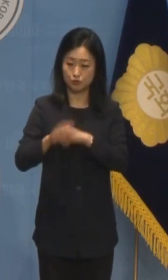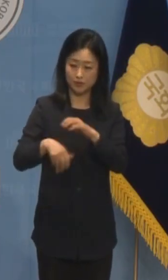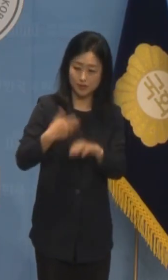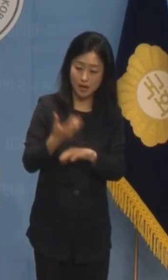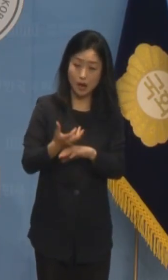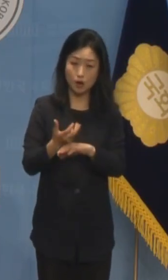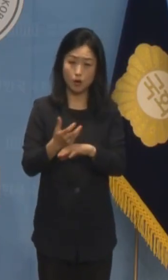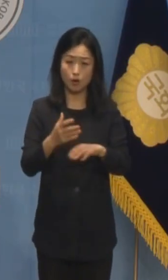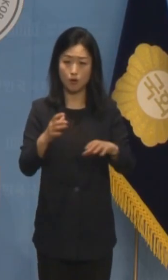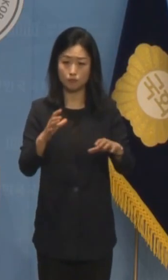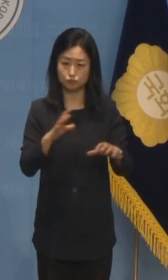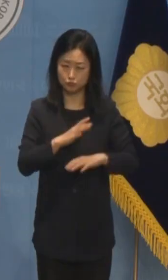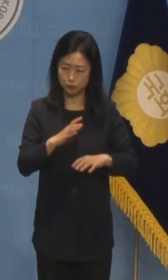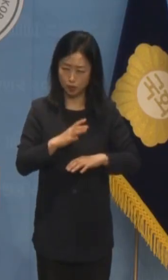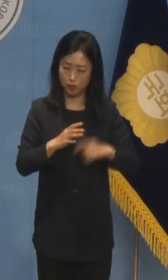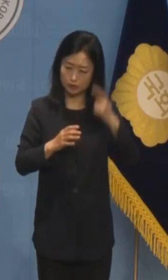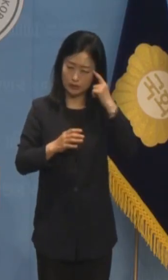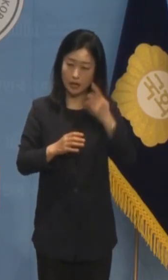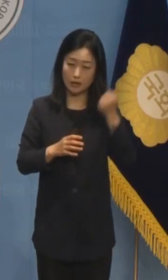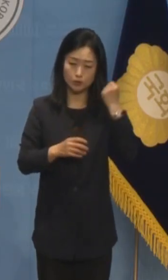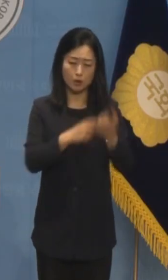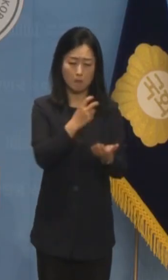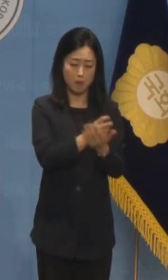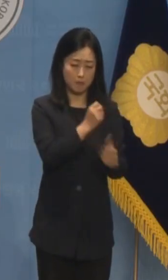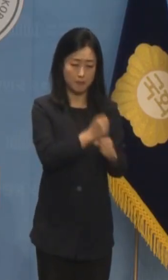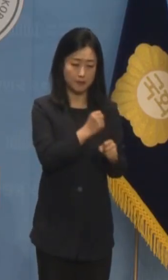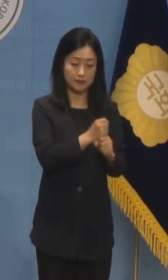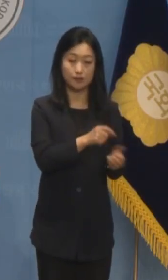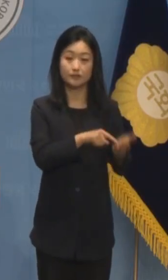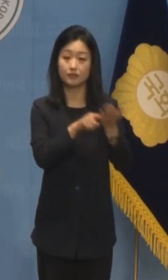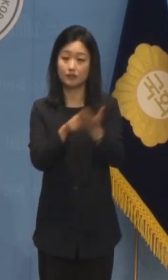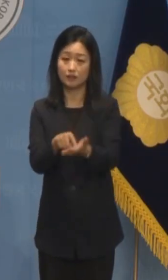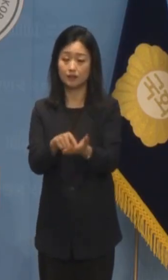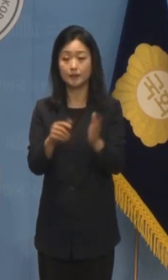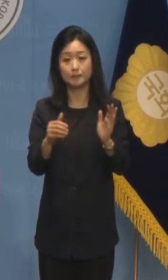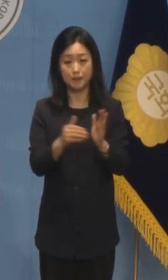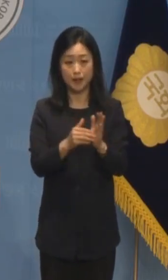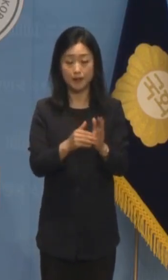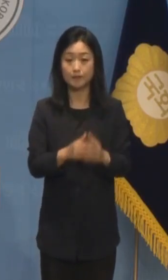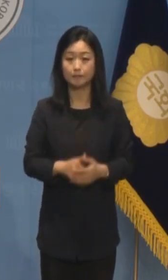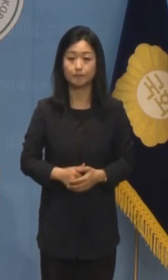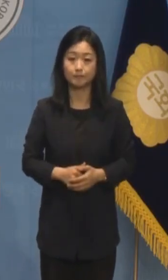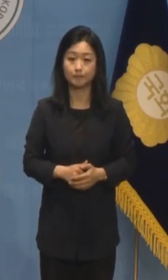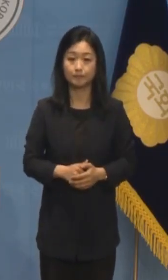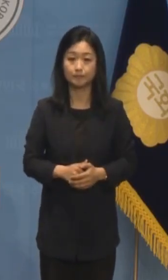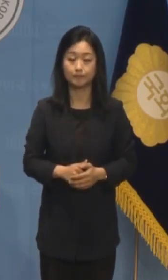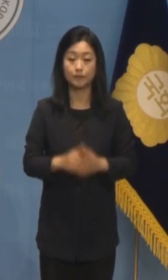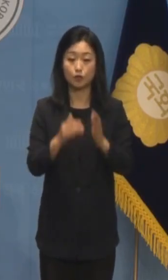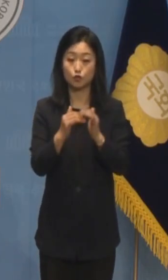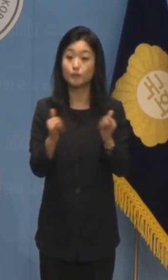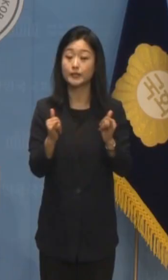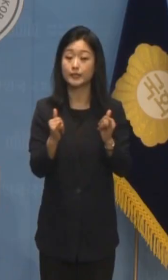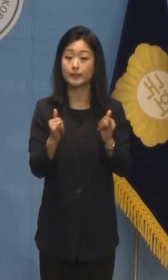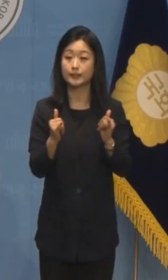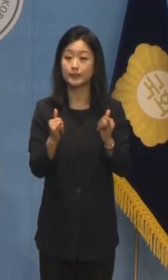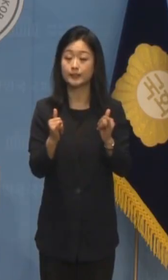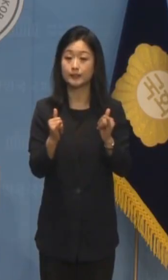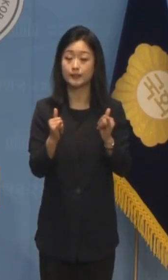한 법안까지 발의하는 수순에 이른 것입니다 국민이